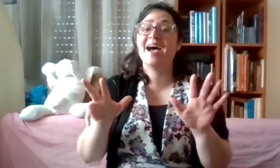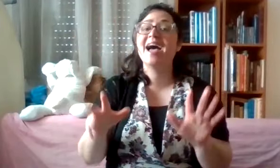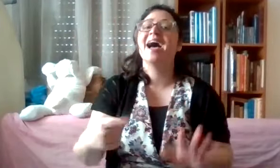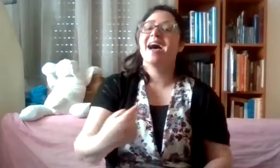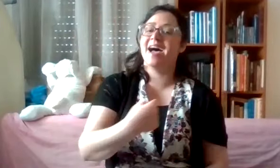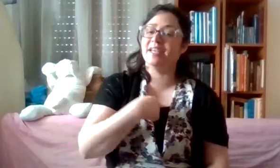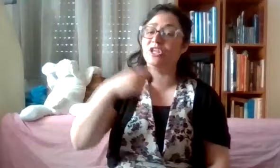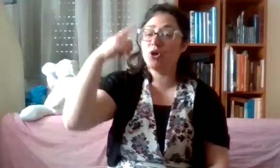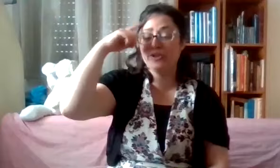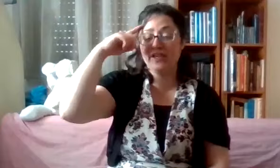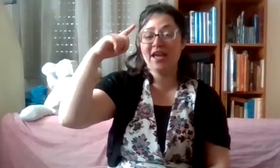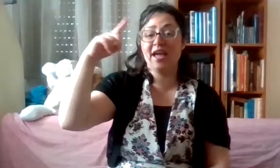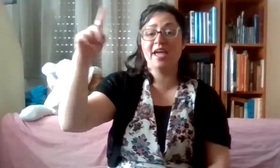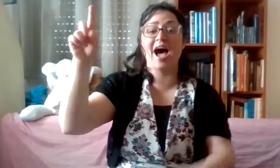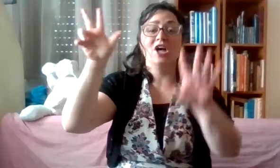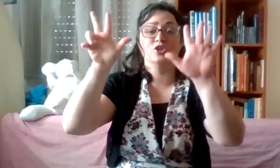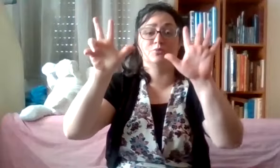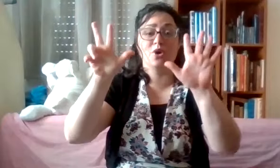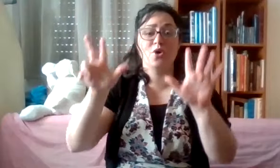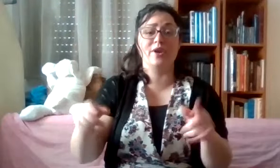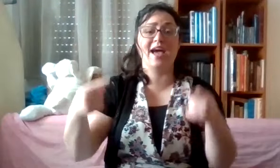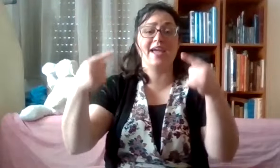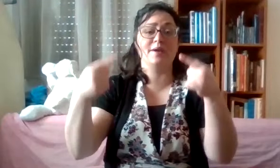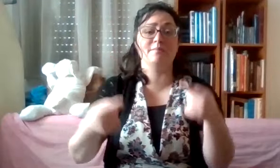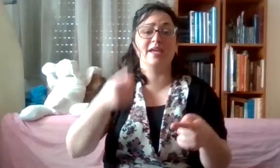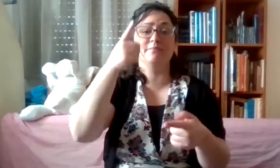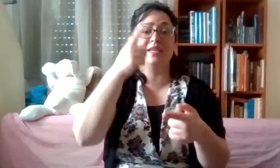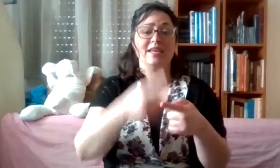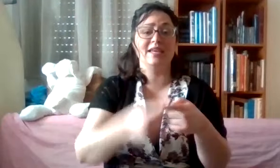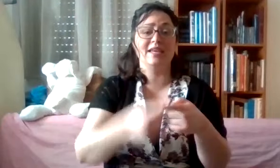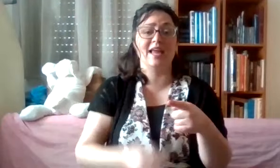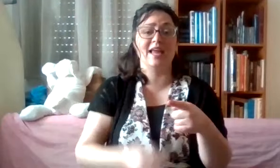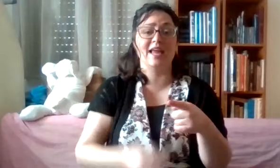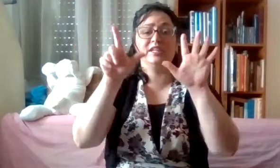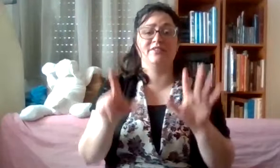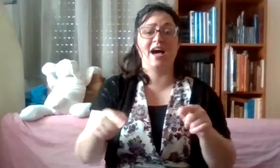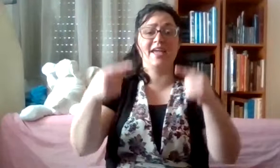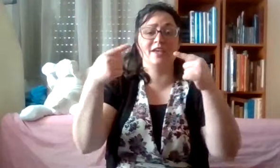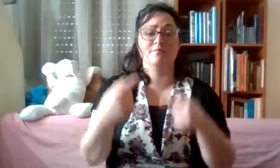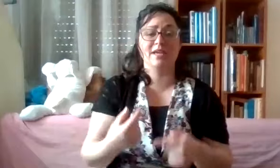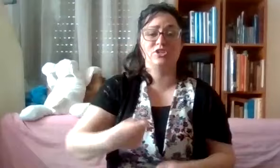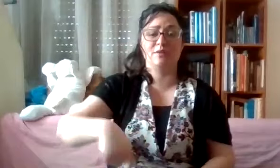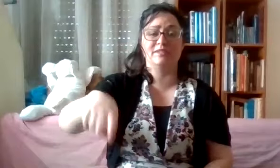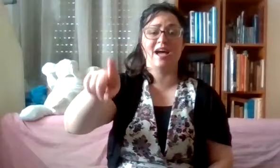מי יודע. שמונה ימי מילה. שבעה ימי שבתא.